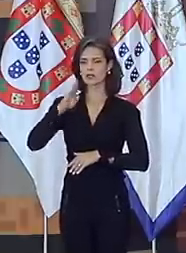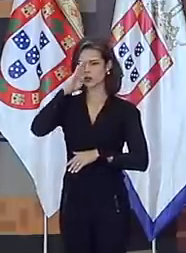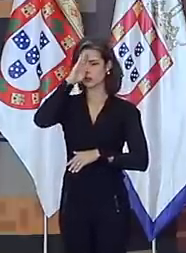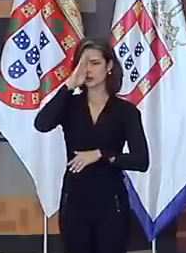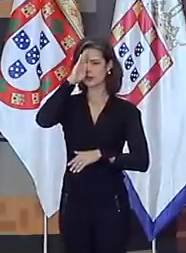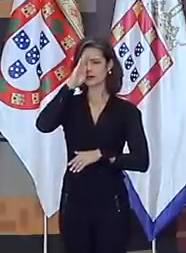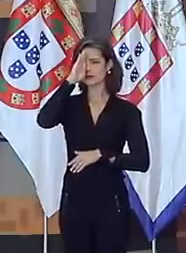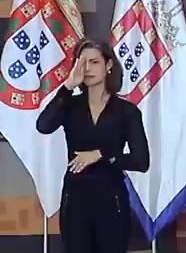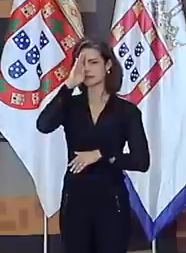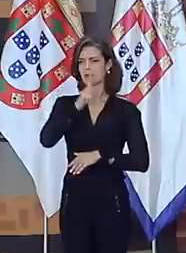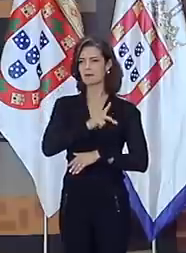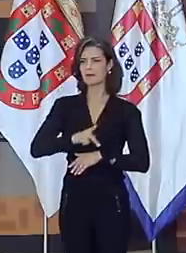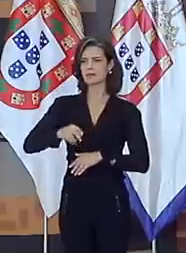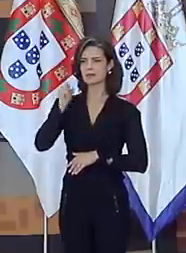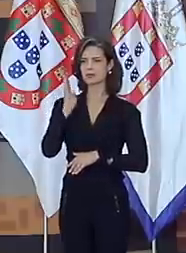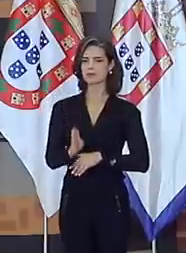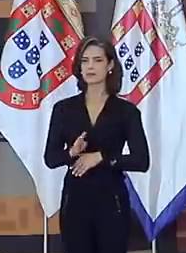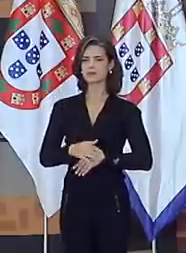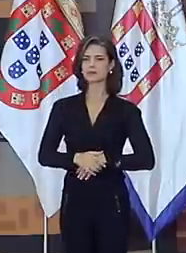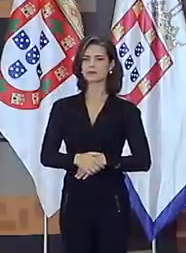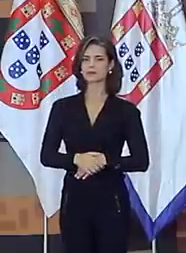Bolsonaro, presidente da República.